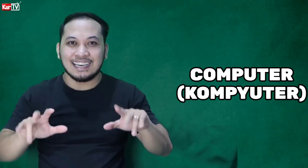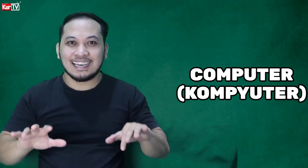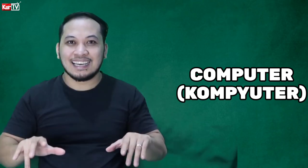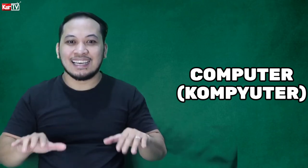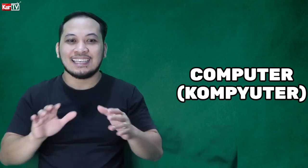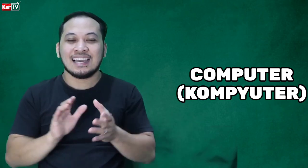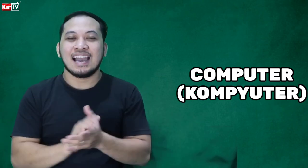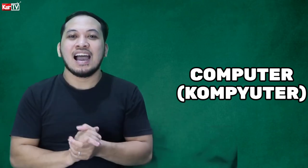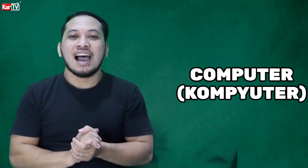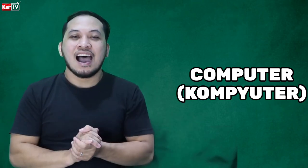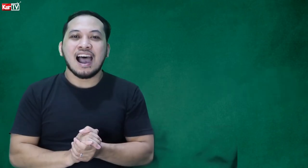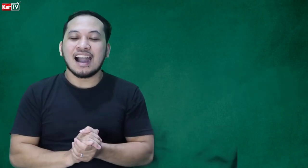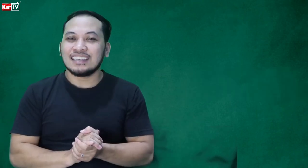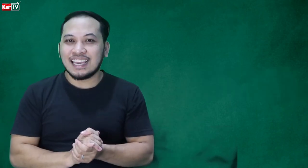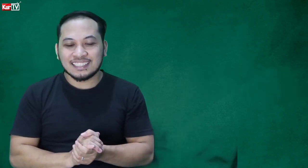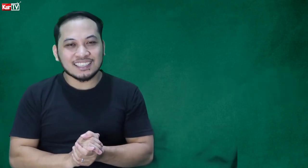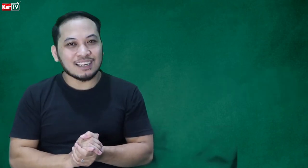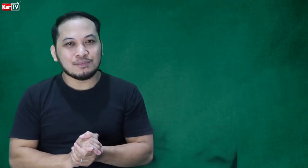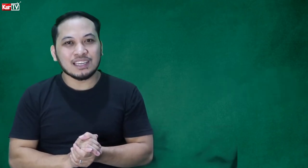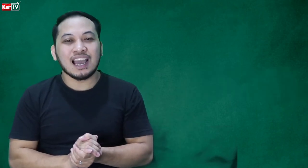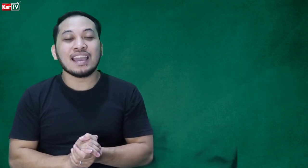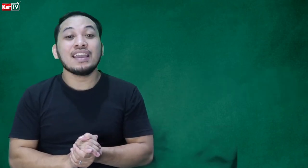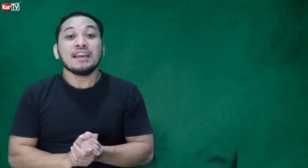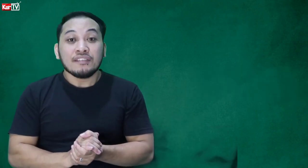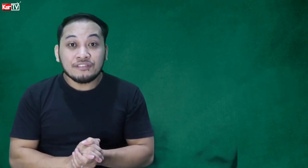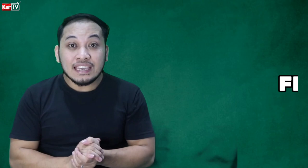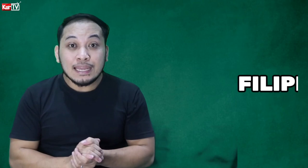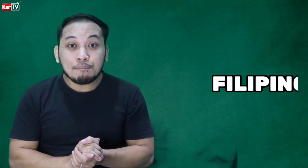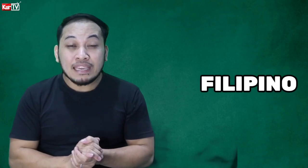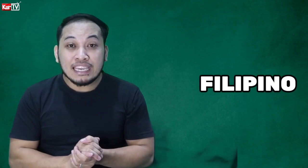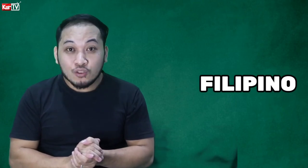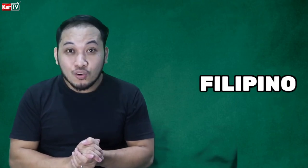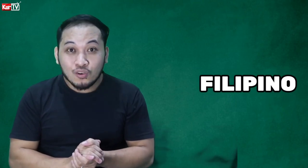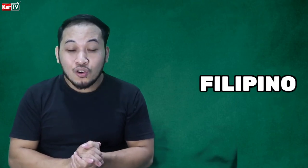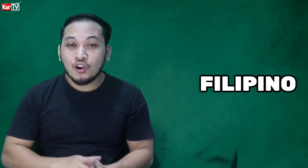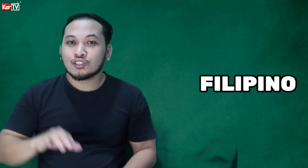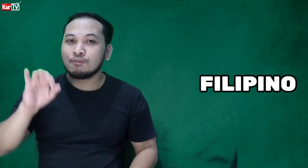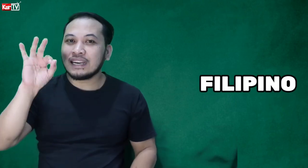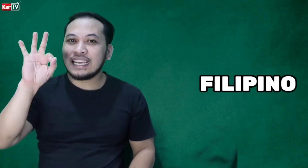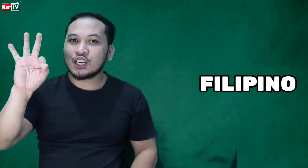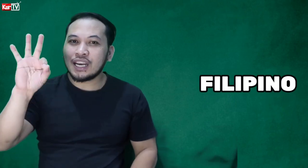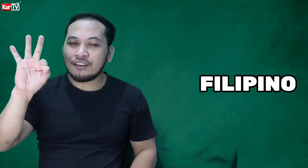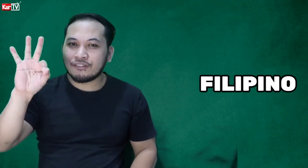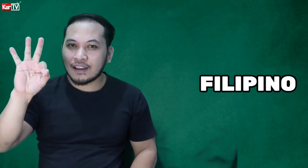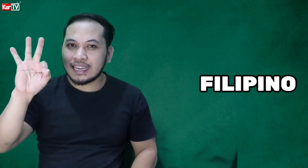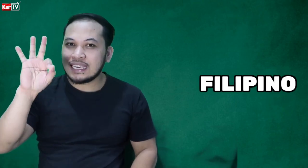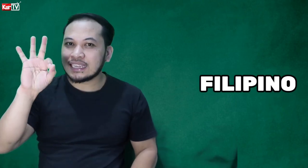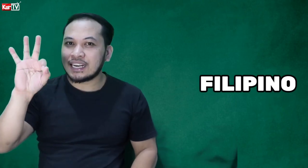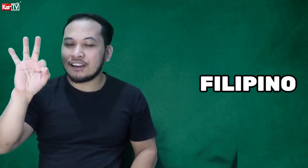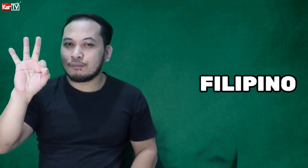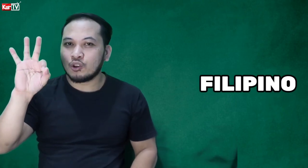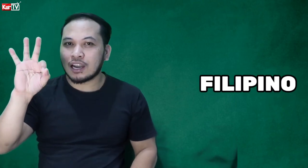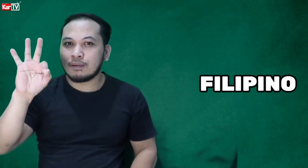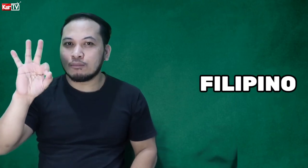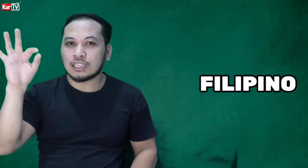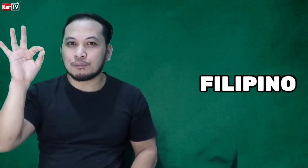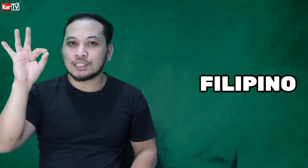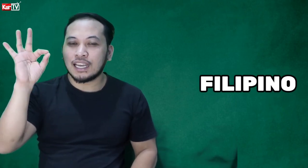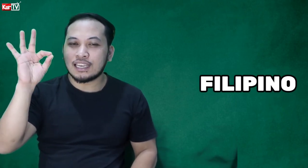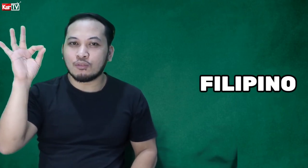Ayan. Ang next na subject ay Filipino. So, mag-letter F ka. I-letter F mo yung kamay mo tapos iganyan